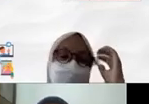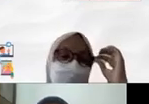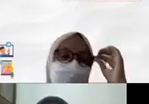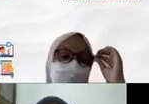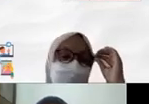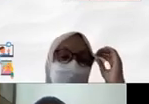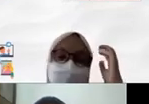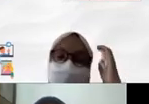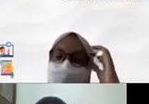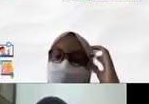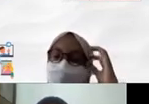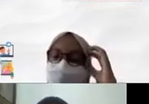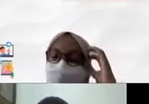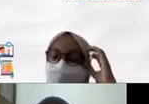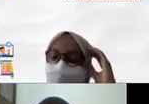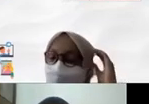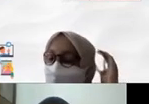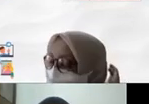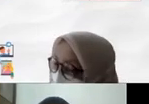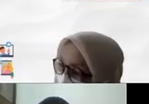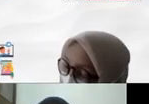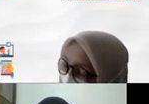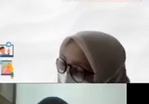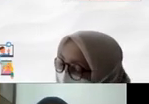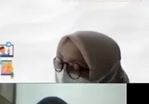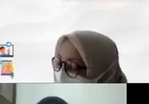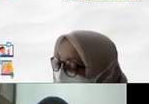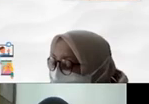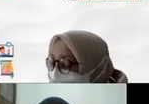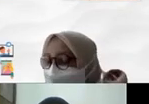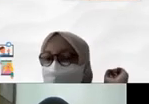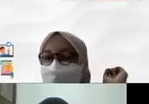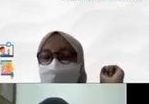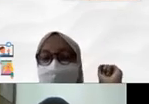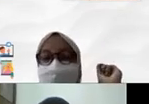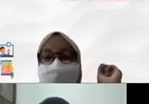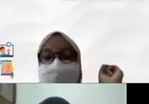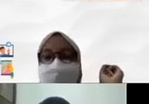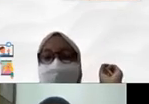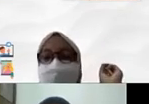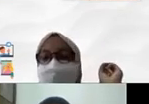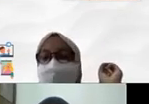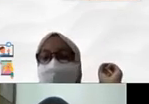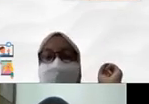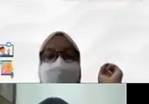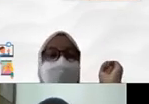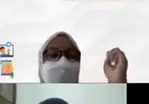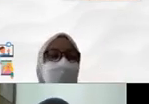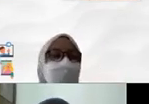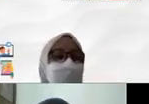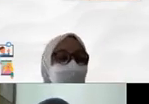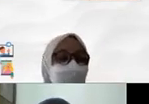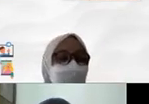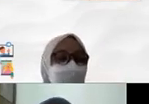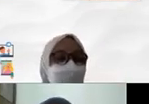Tidak berisiko kematian Nah Bapak dan Ibu Kalau kita belajar dari sejarah Pandemi